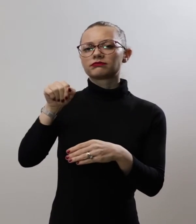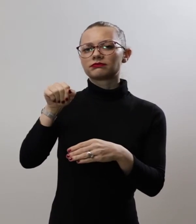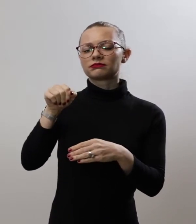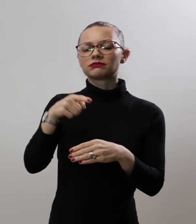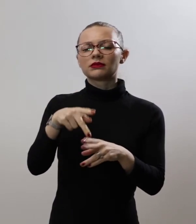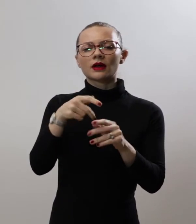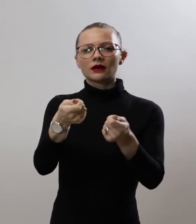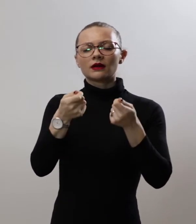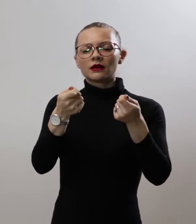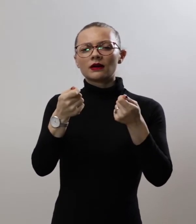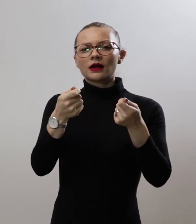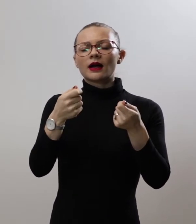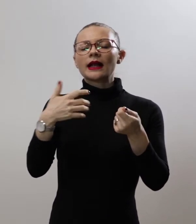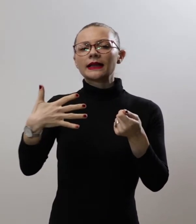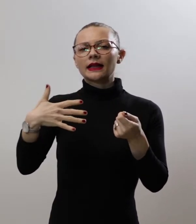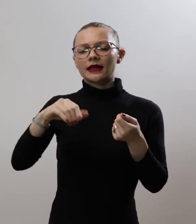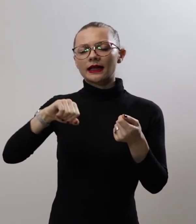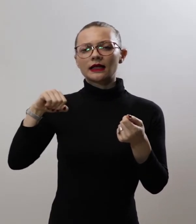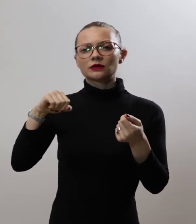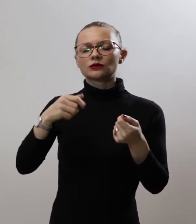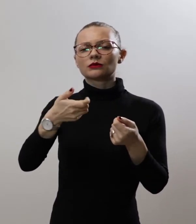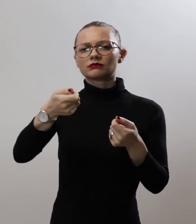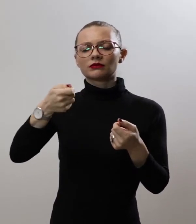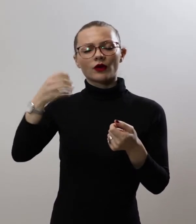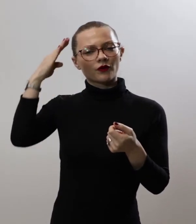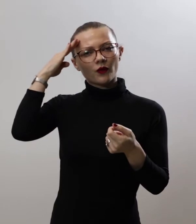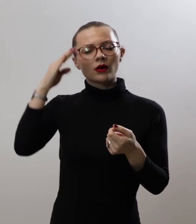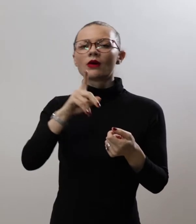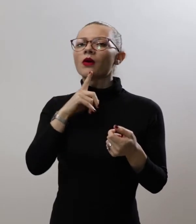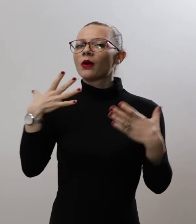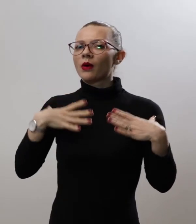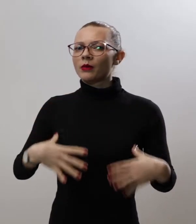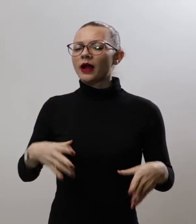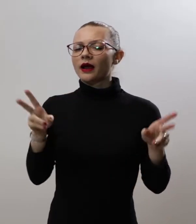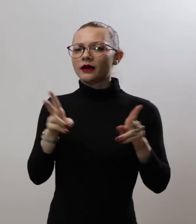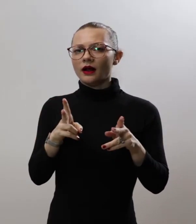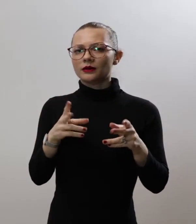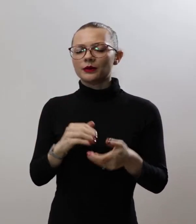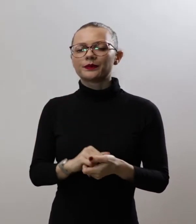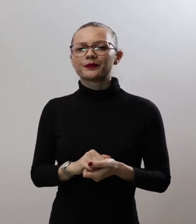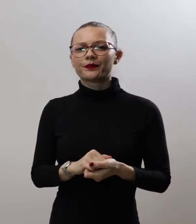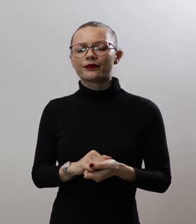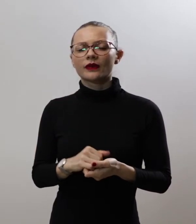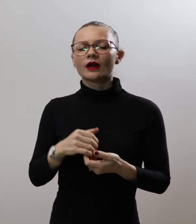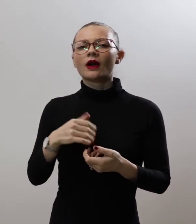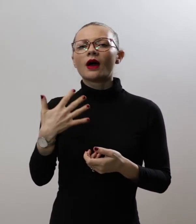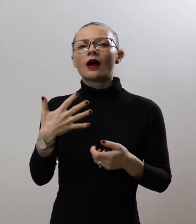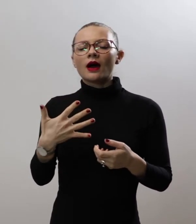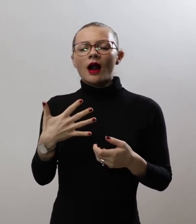со десната рака ги држи војник Облечен во краток хитон Со левата рака војникот